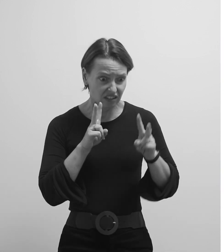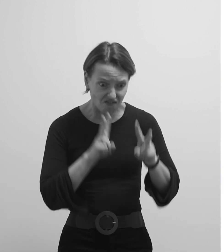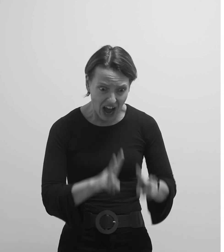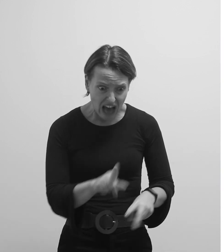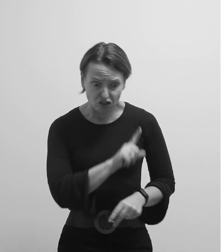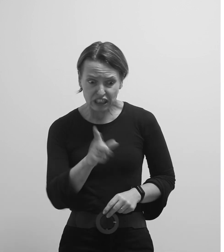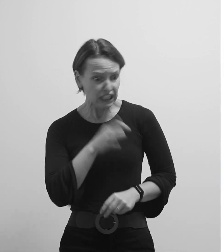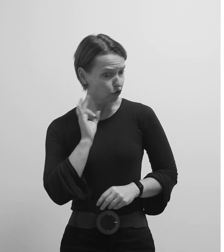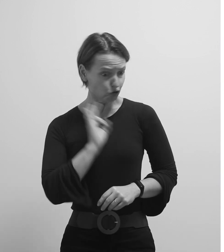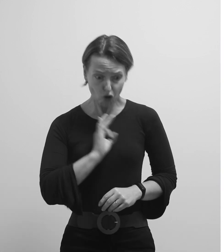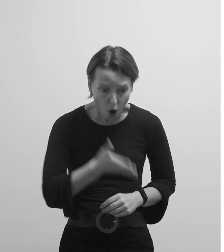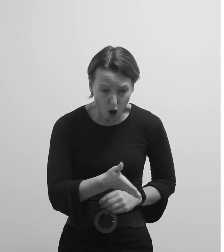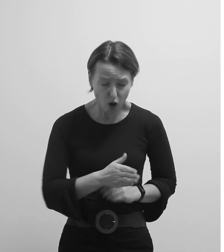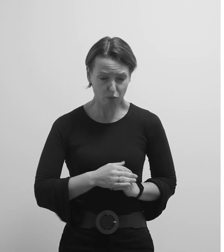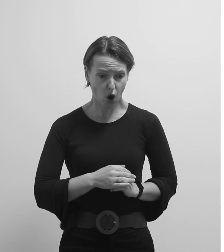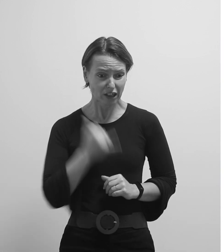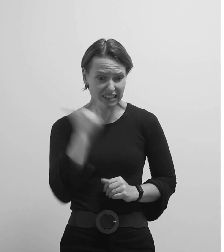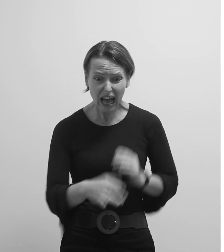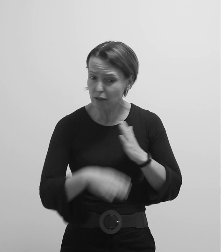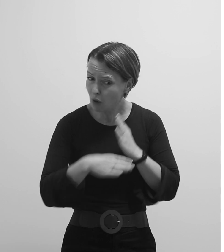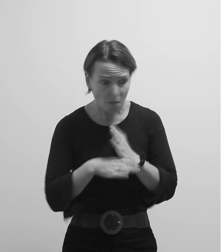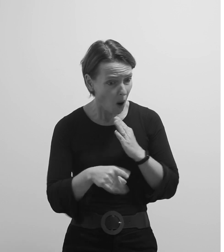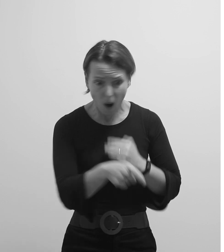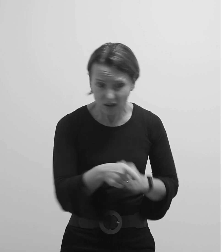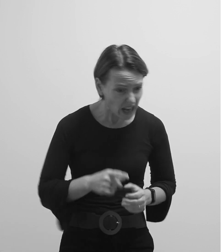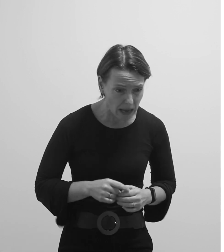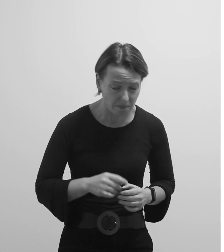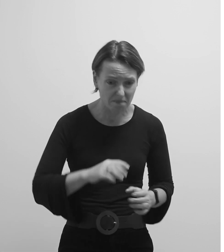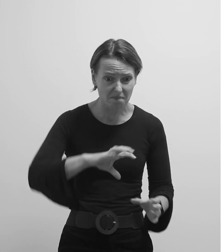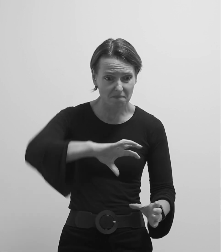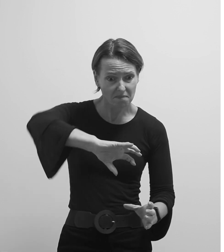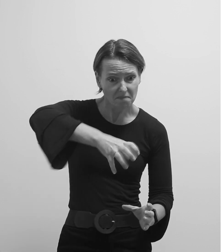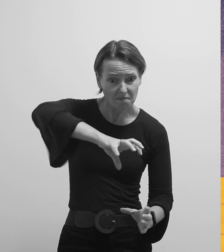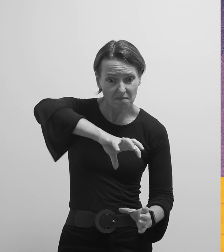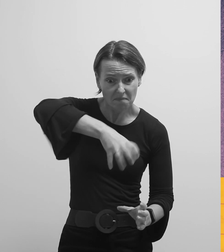Stvarno ti nije dobro. Sad ću ti pomoći.